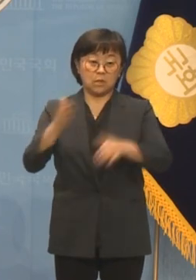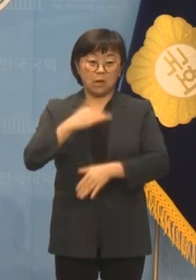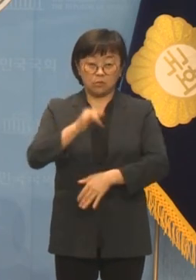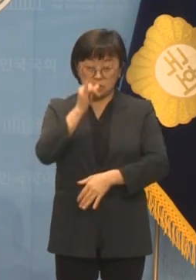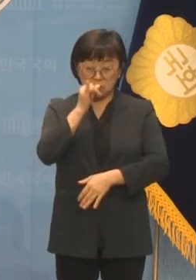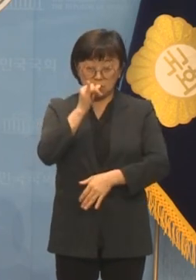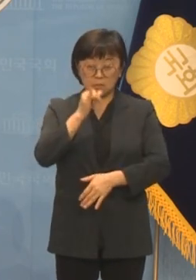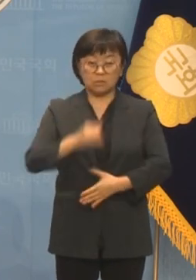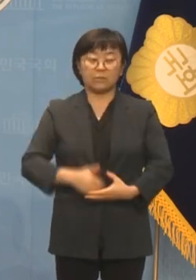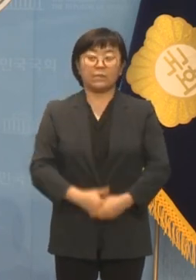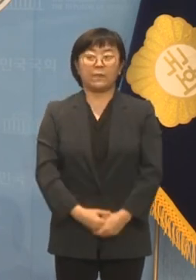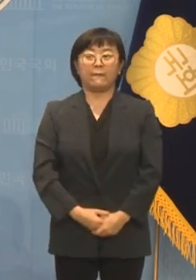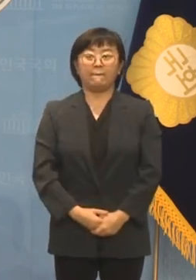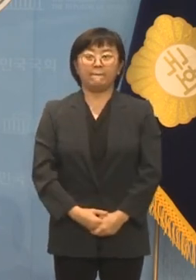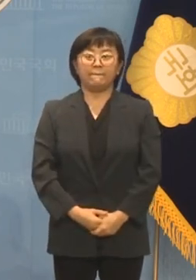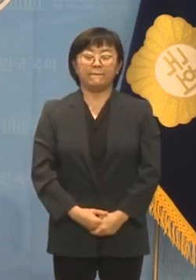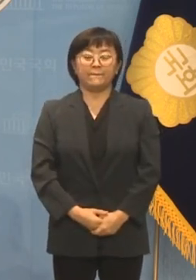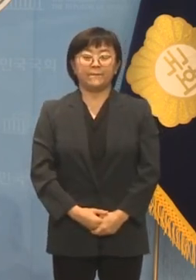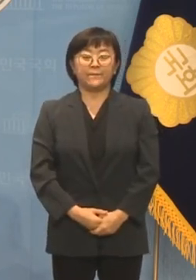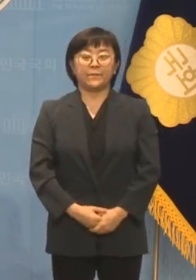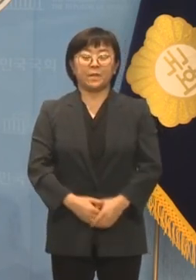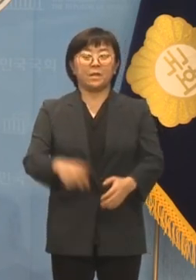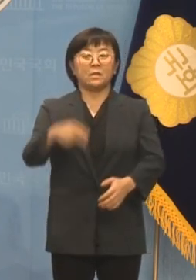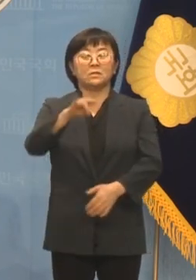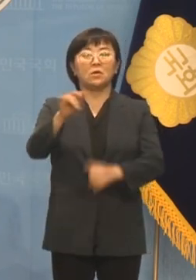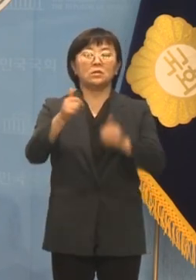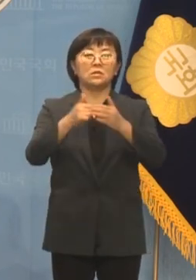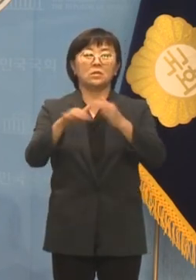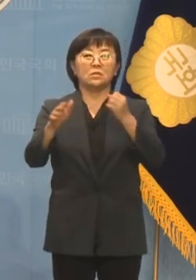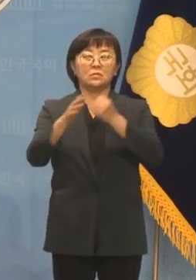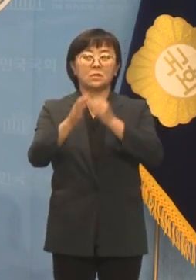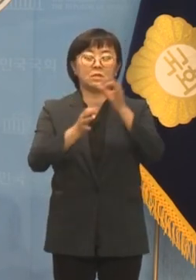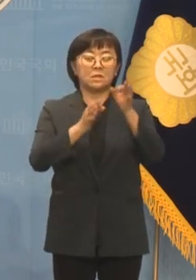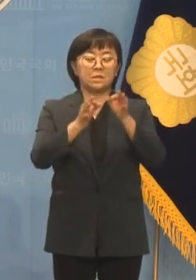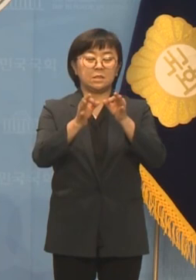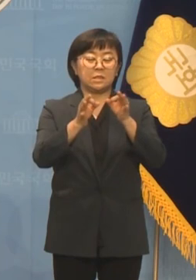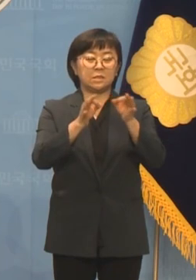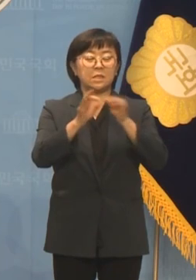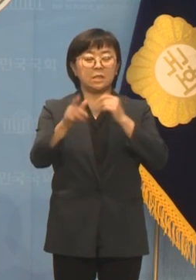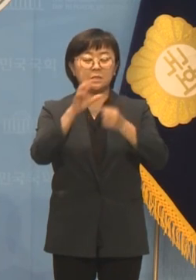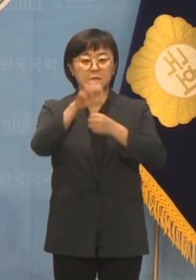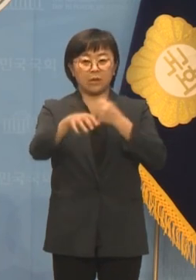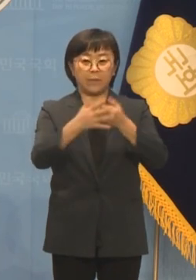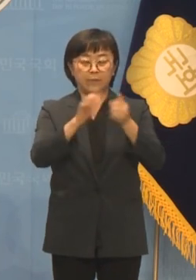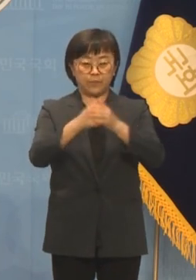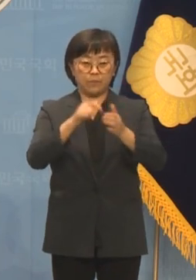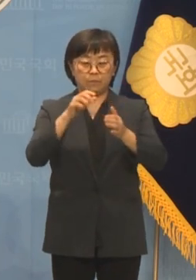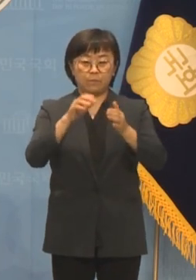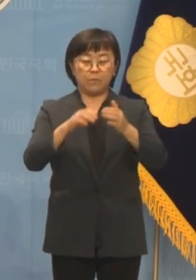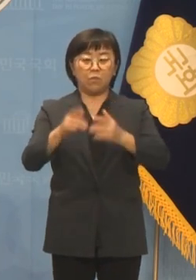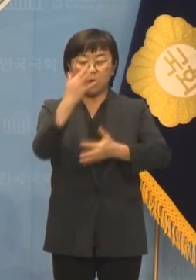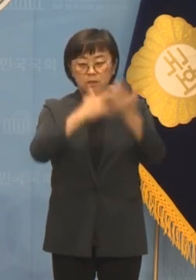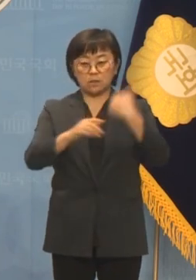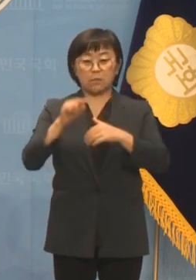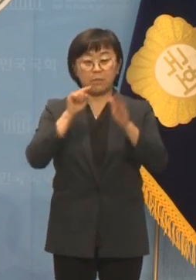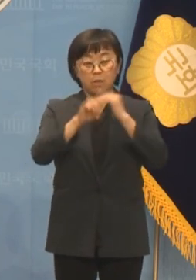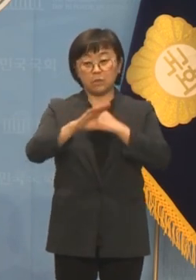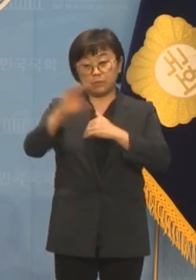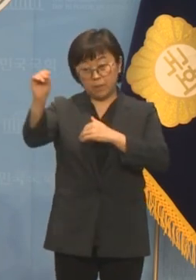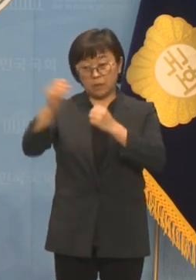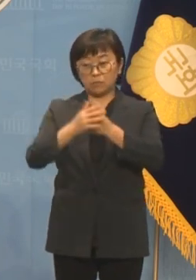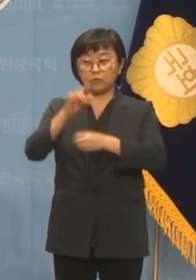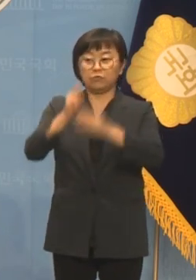알기나 합니까? 서천시장 화재 현장을 방문하고도 상인들을 외면하고 떠난 윤석열